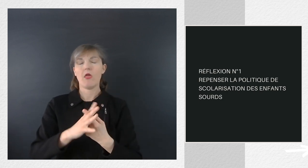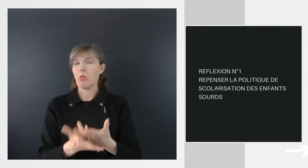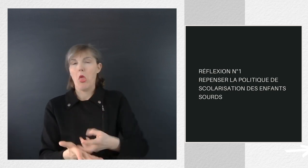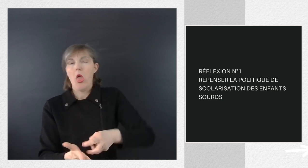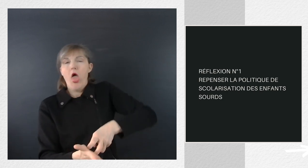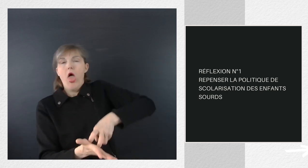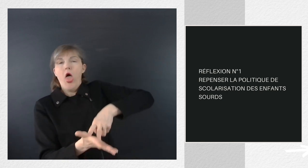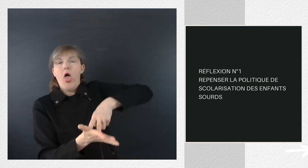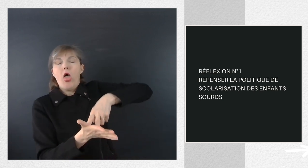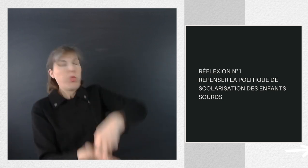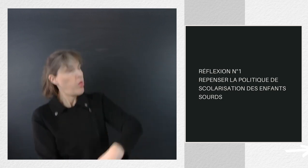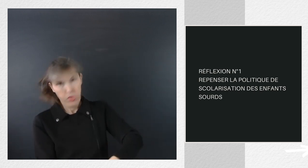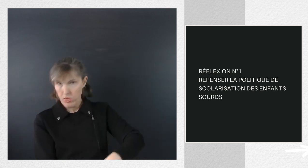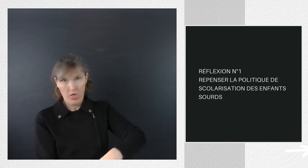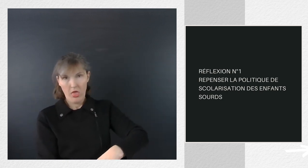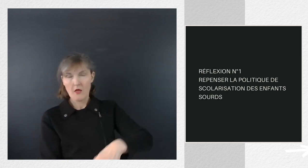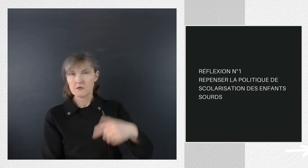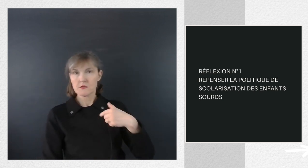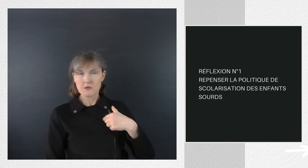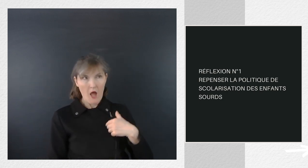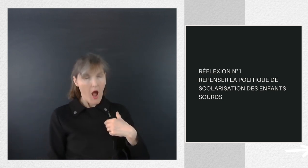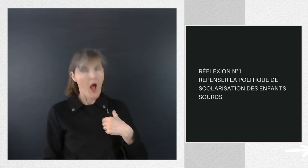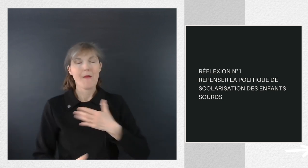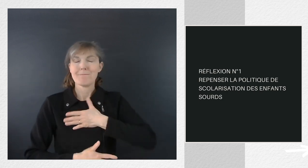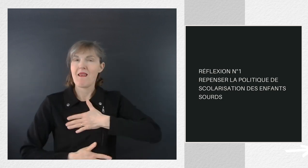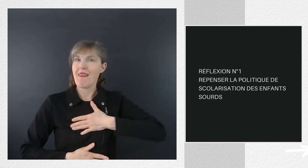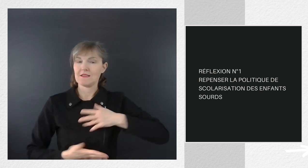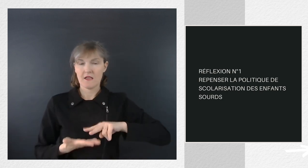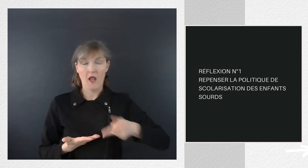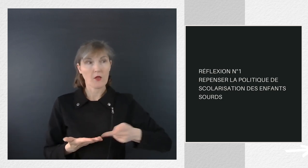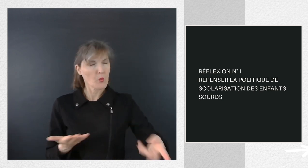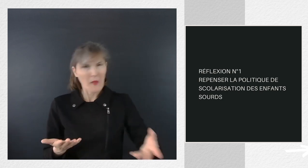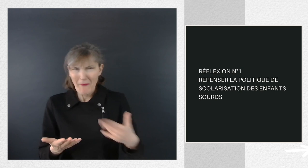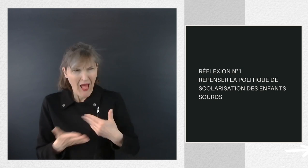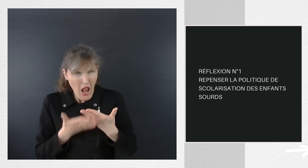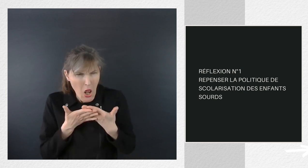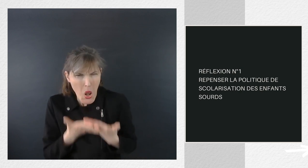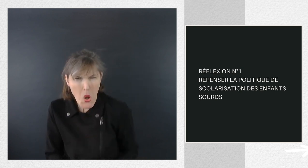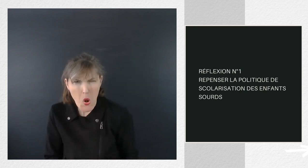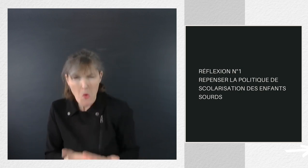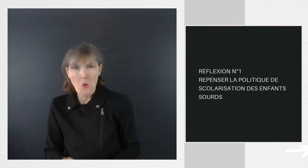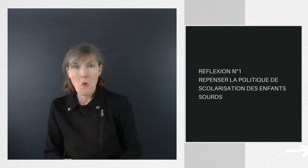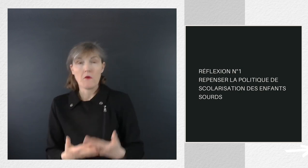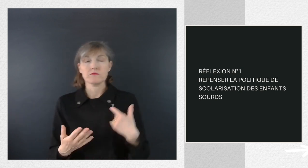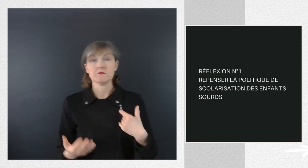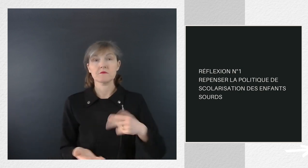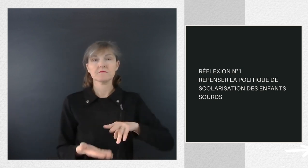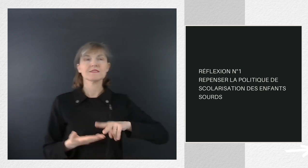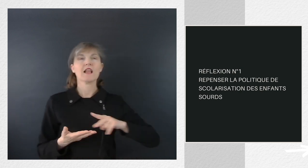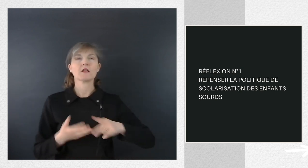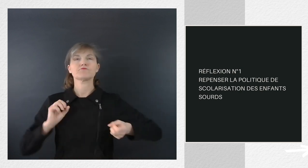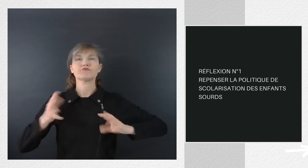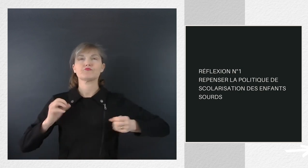C'est pour cette raison que j'ai créé mon école, car le modèle d'un traducteur dans une classe est bien trop épuisant.